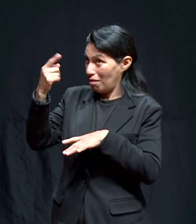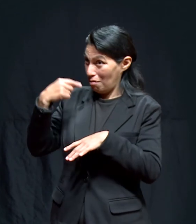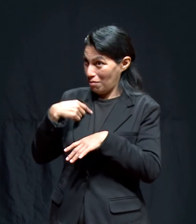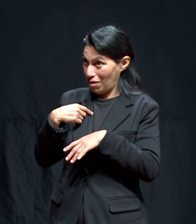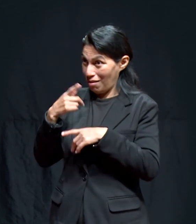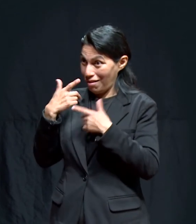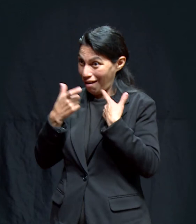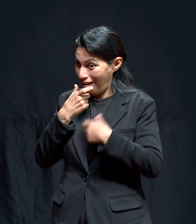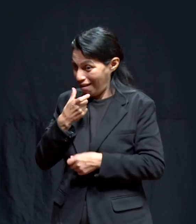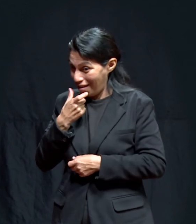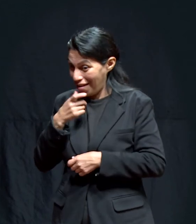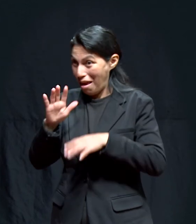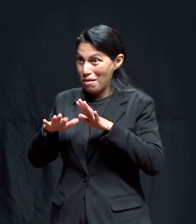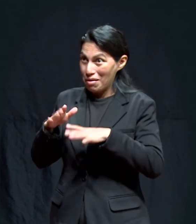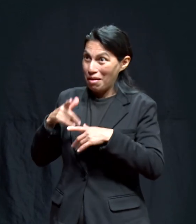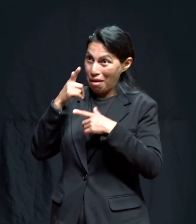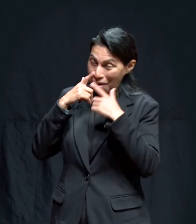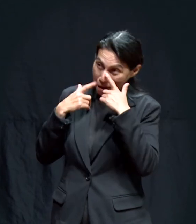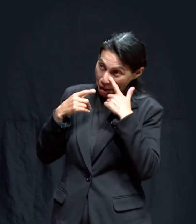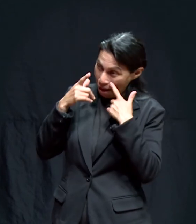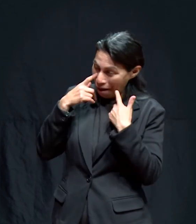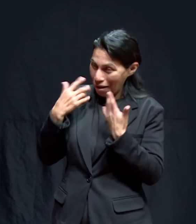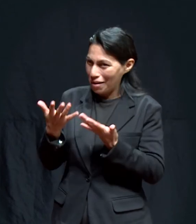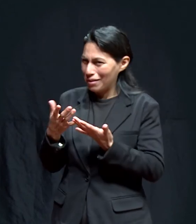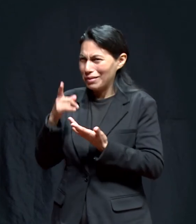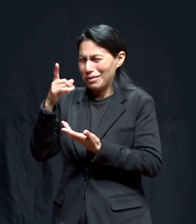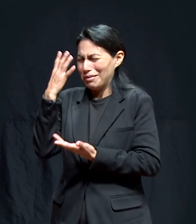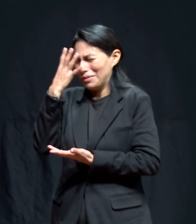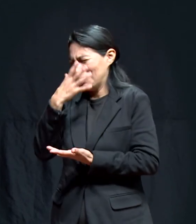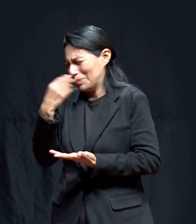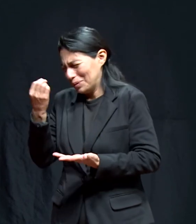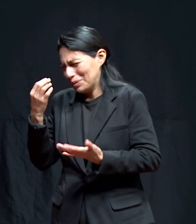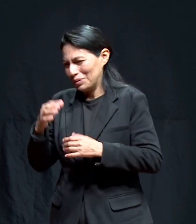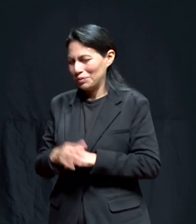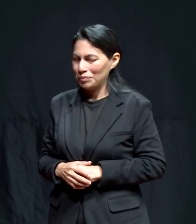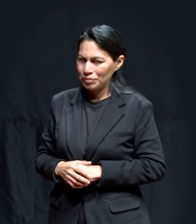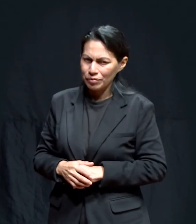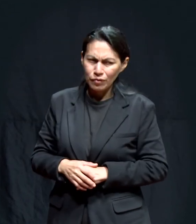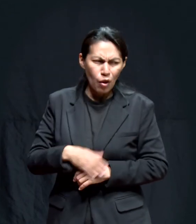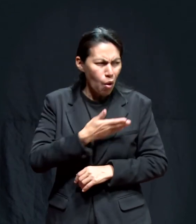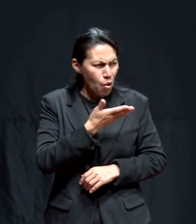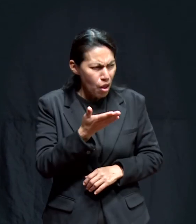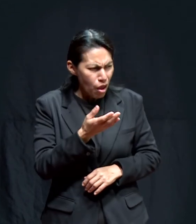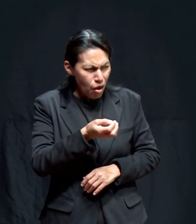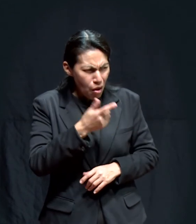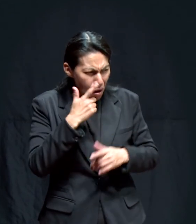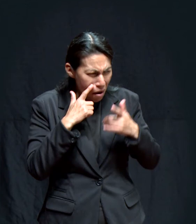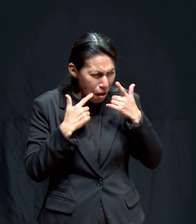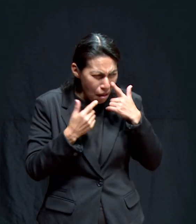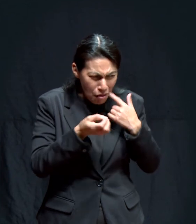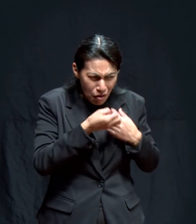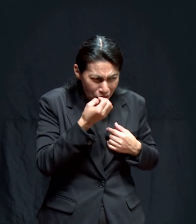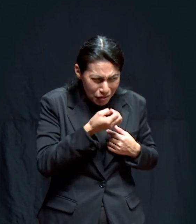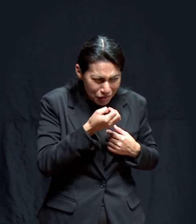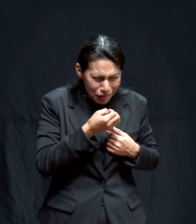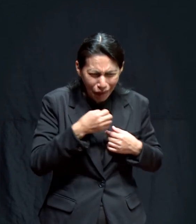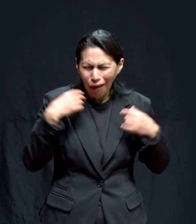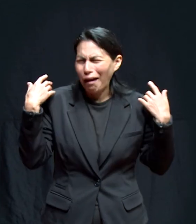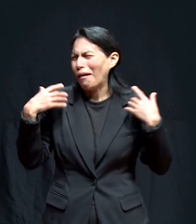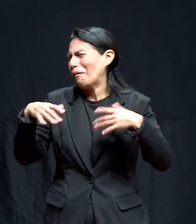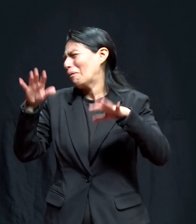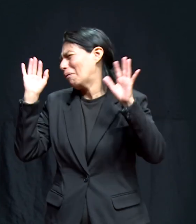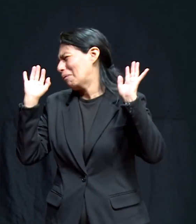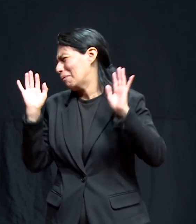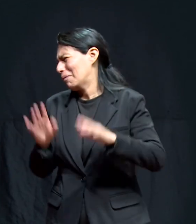que a veces me hace llorar a veces me hace reír a veces usted ha llorado usted ha llorado en oración ah